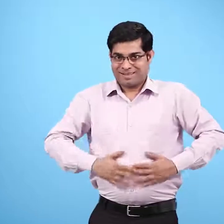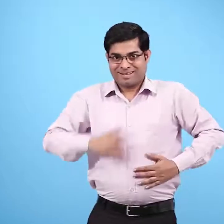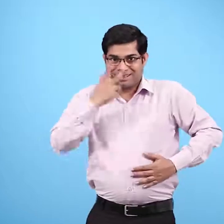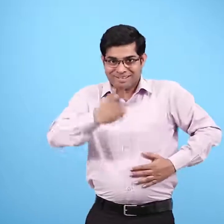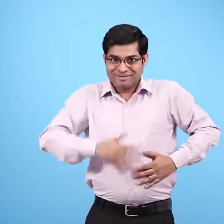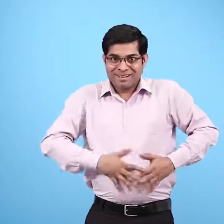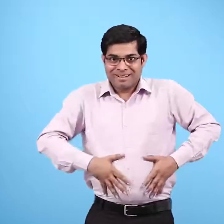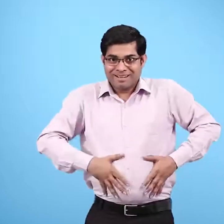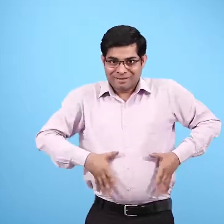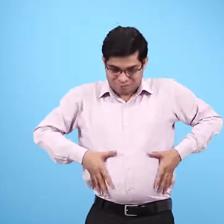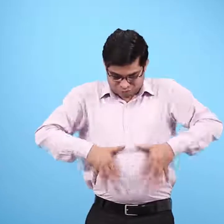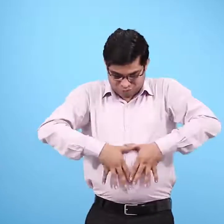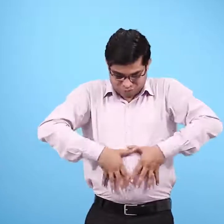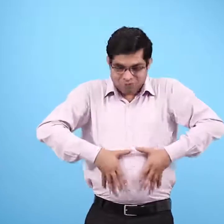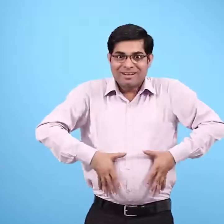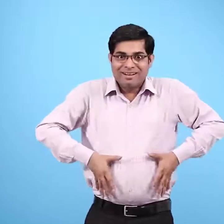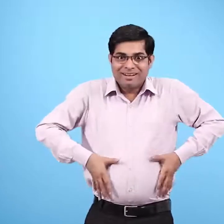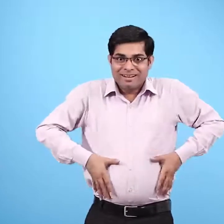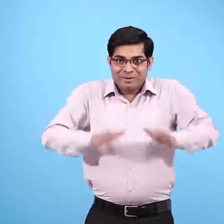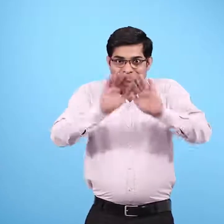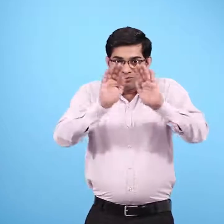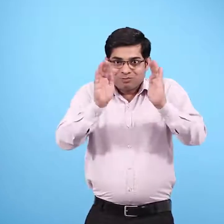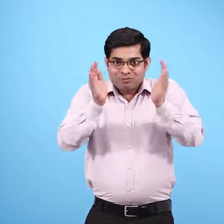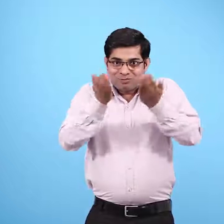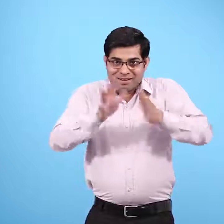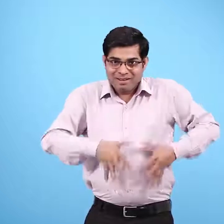पेट की चमडी ने बढ़कर छेद को ढख तो लिया था